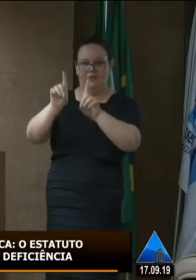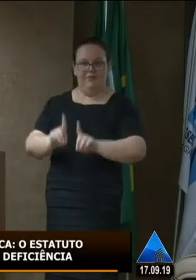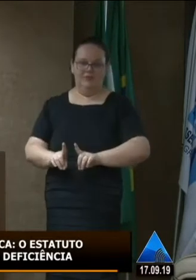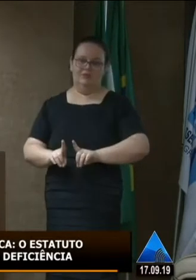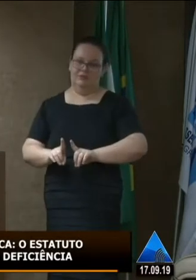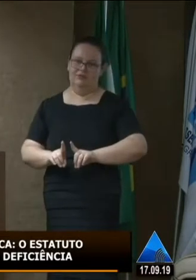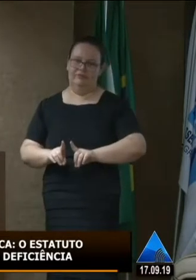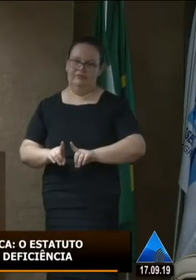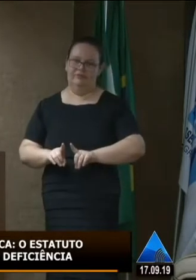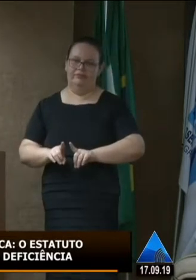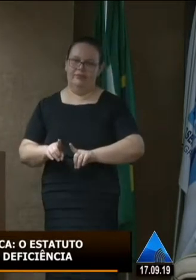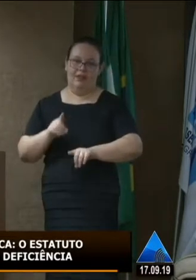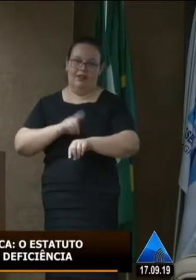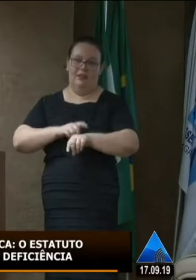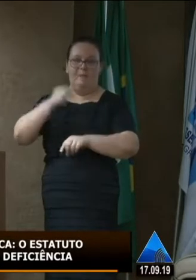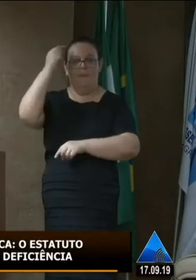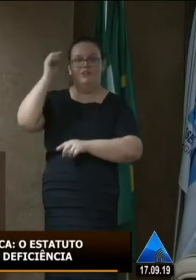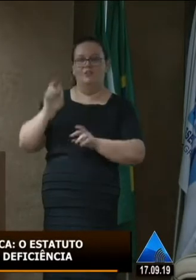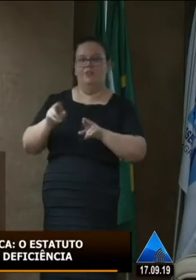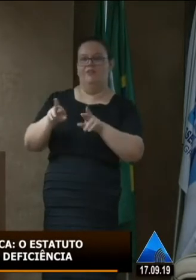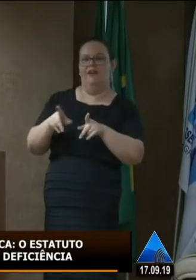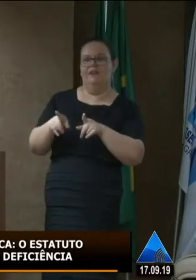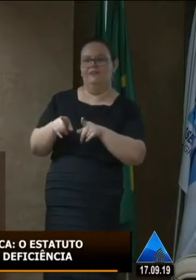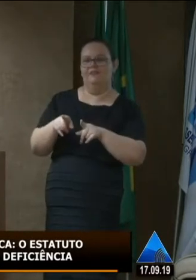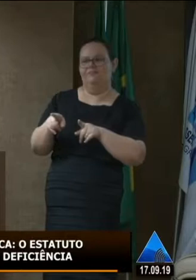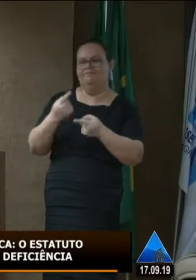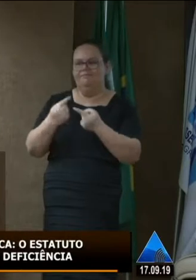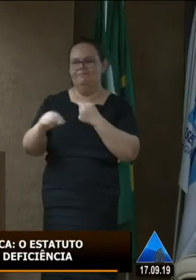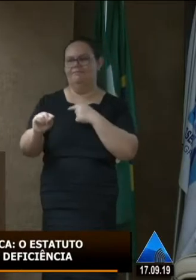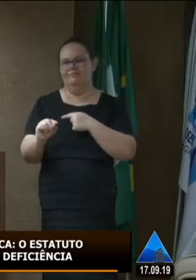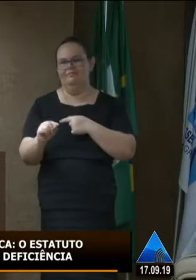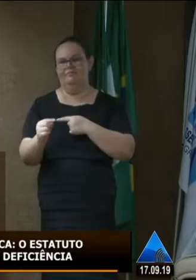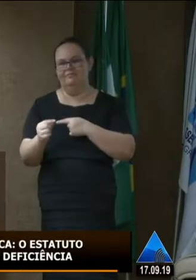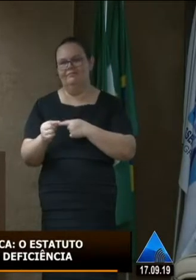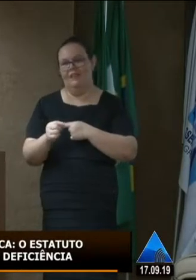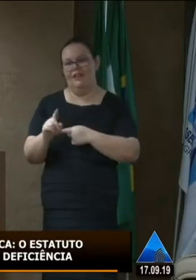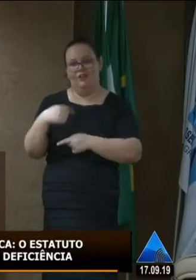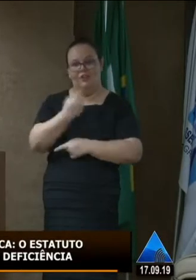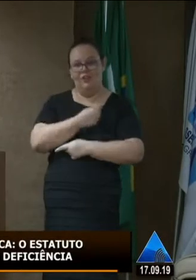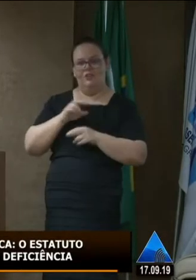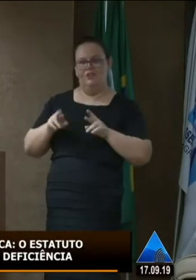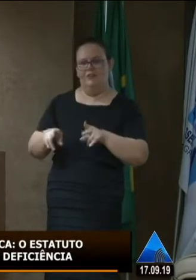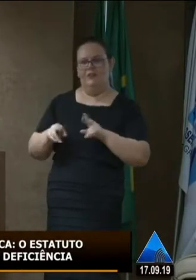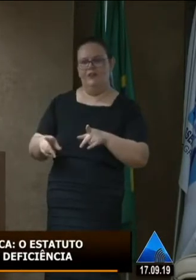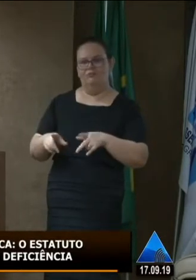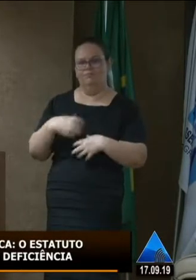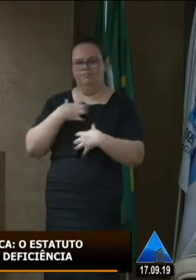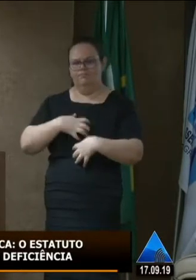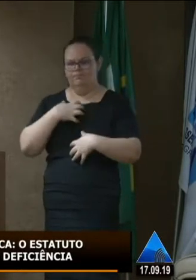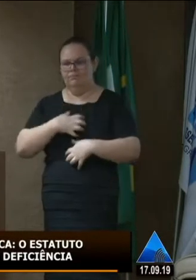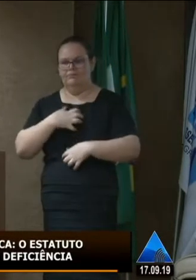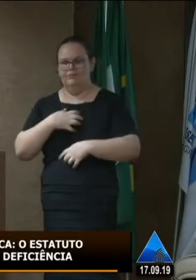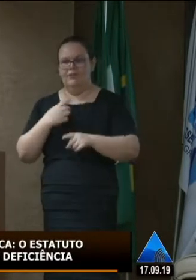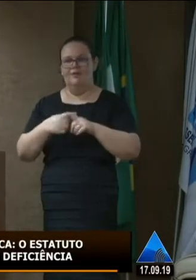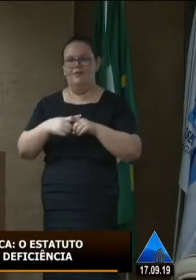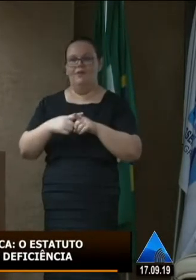quando somos indiferentes somos deficientes como somos omissos quando somos ignorantes e inviabilizamos a